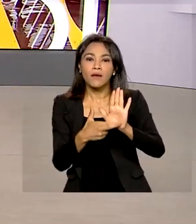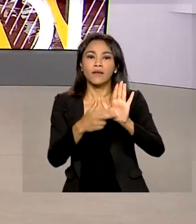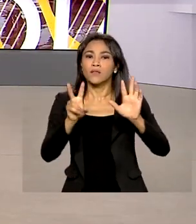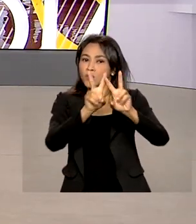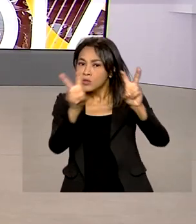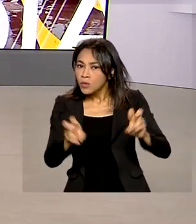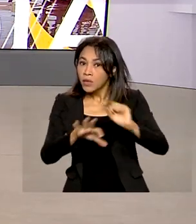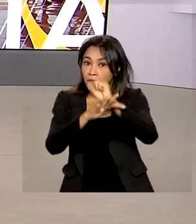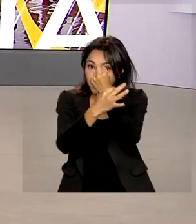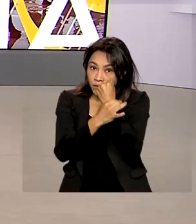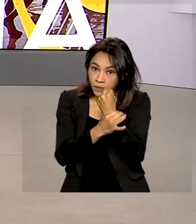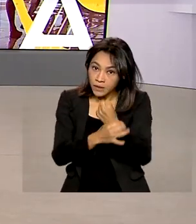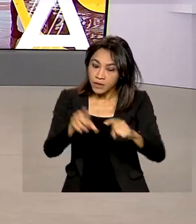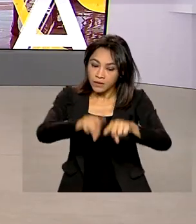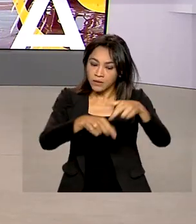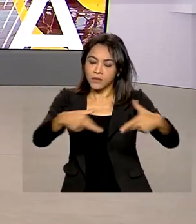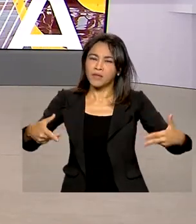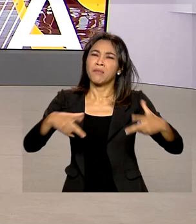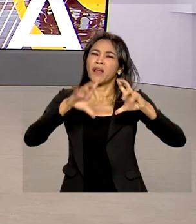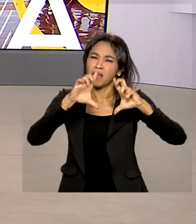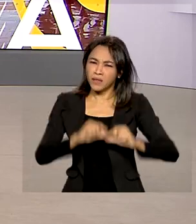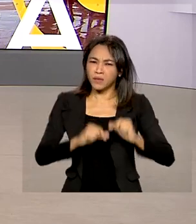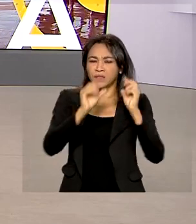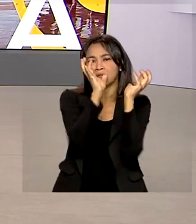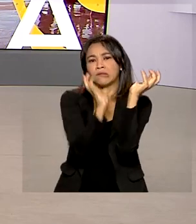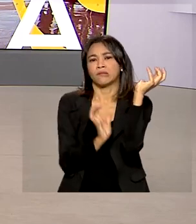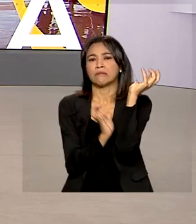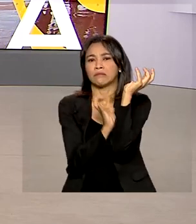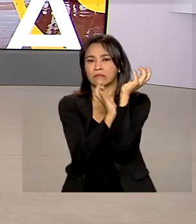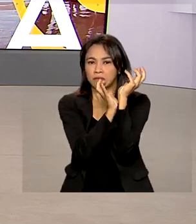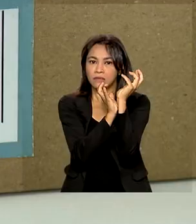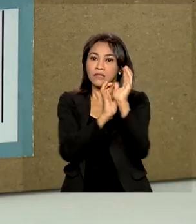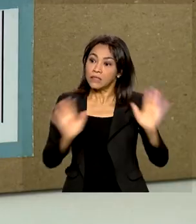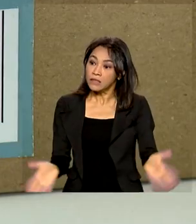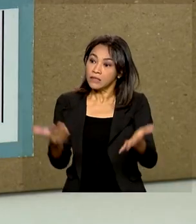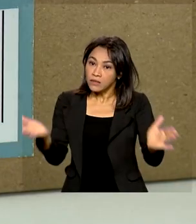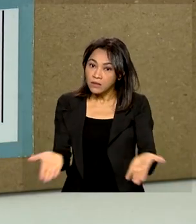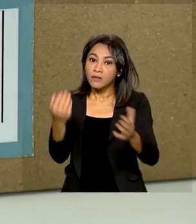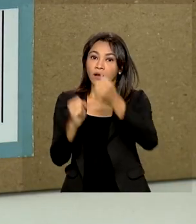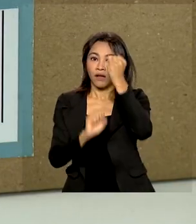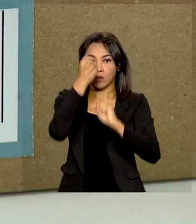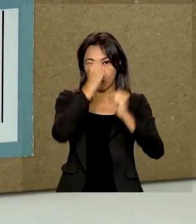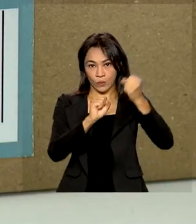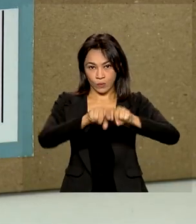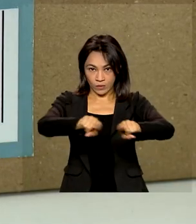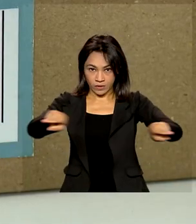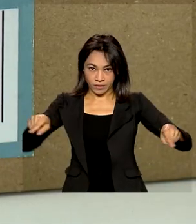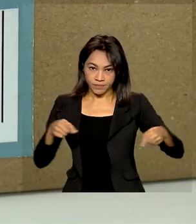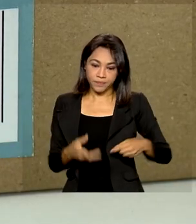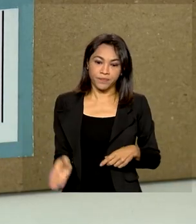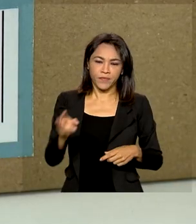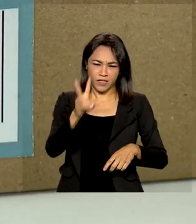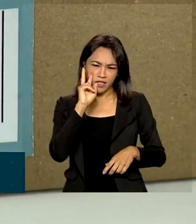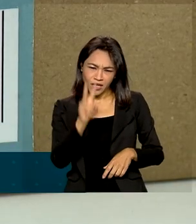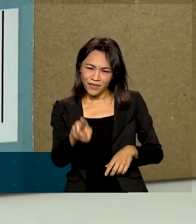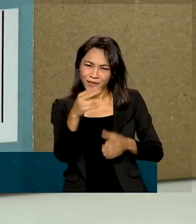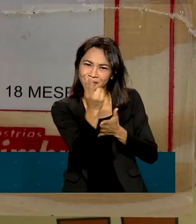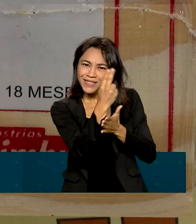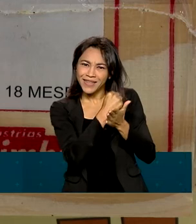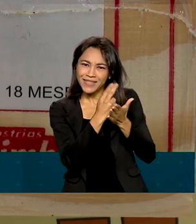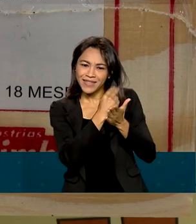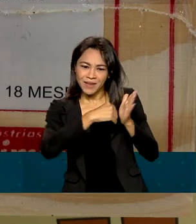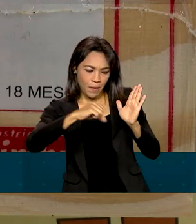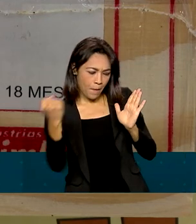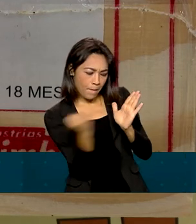A meta é reduzir a burocracia e incentivar a inovação da indústria. Você já deve ter visto esta imagem.